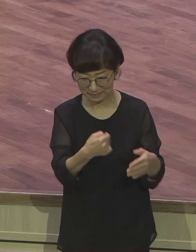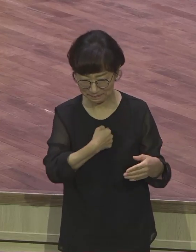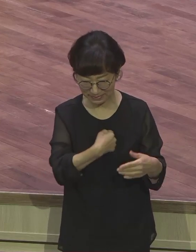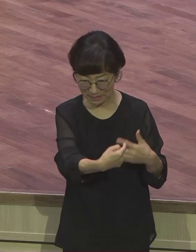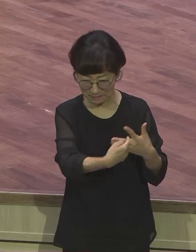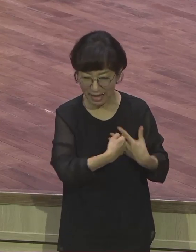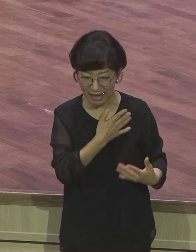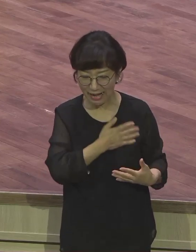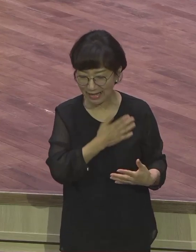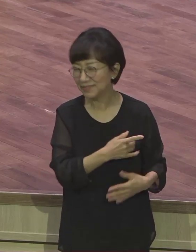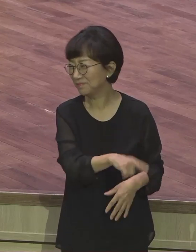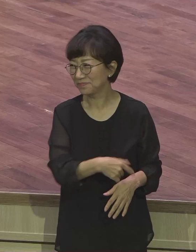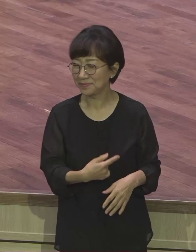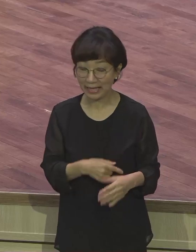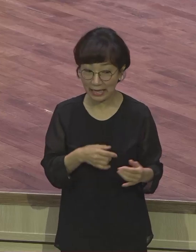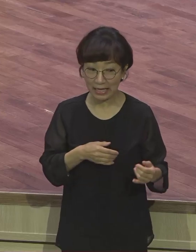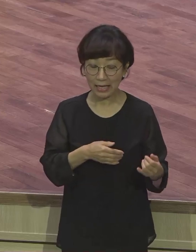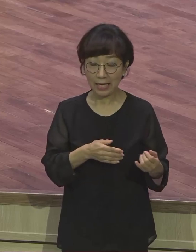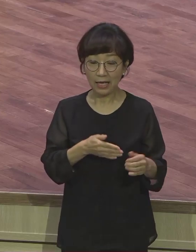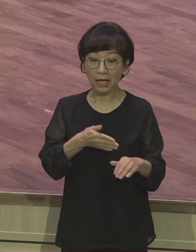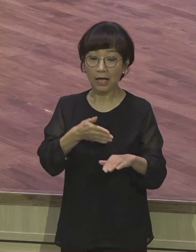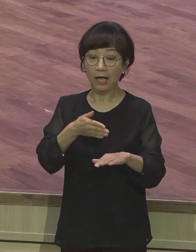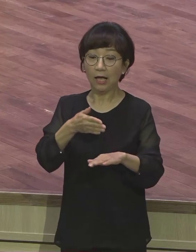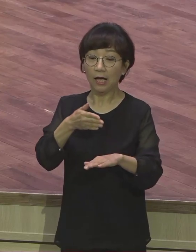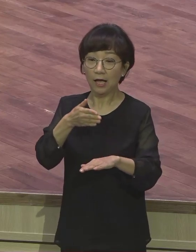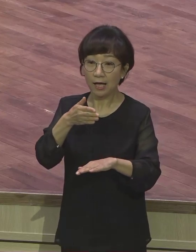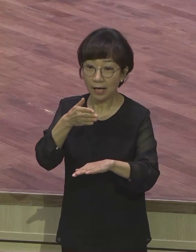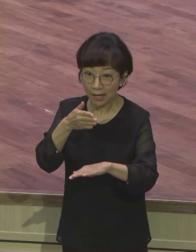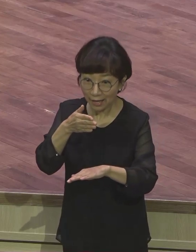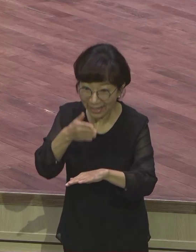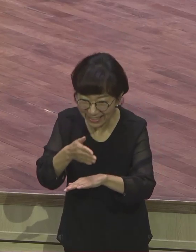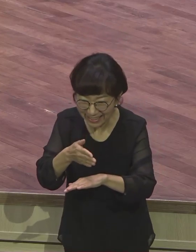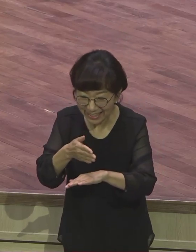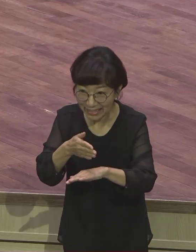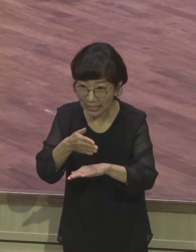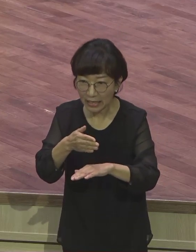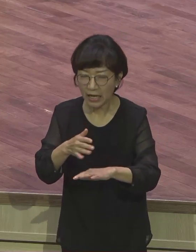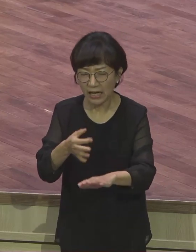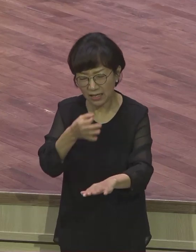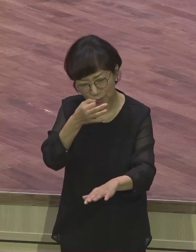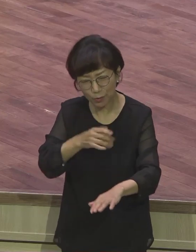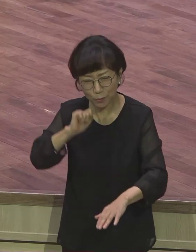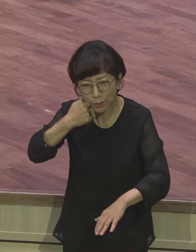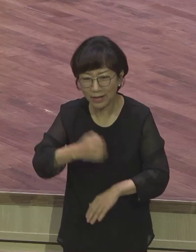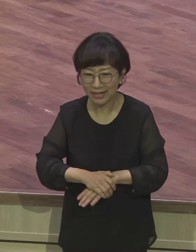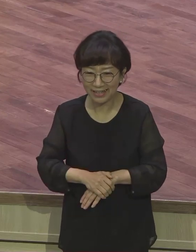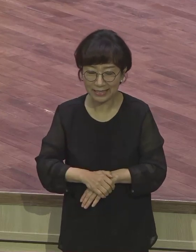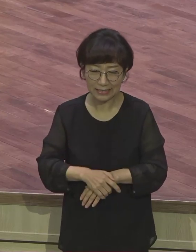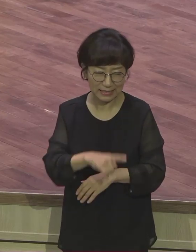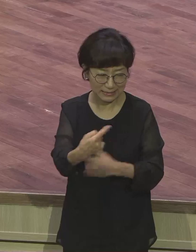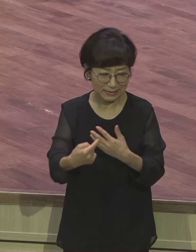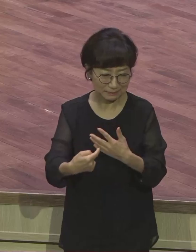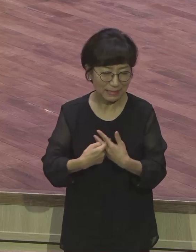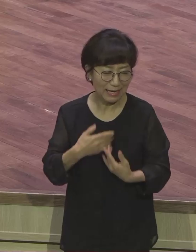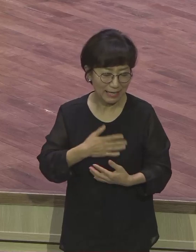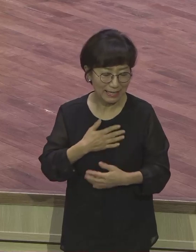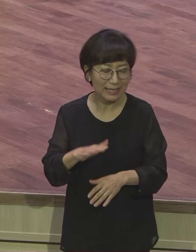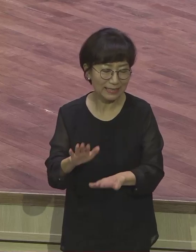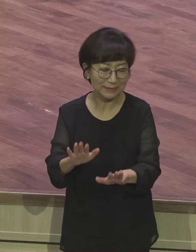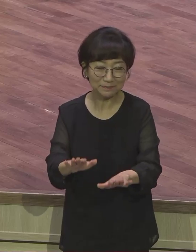생각이. 누구에게 참 감사합니다라고 말을 하는 것을 힘들어해요. 이게 사탄문화 속에서 우리가